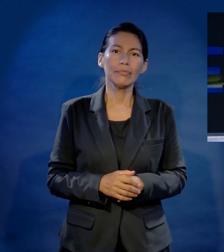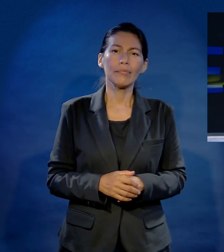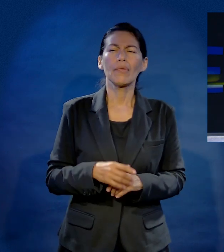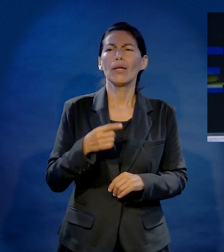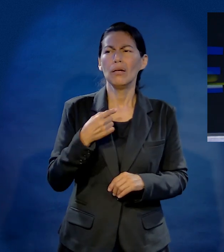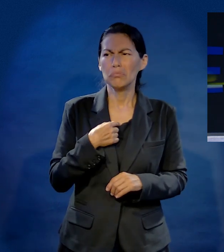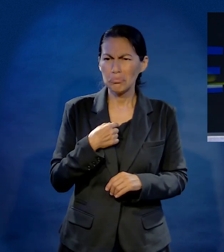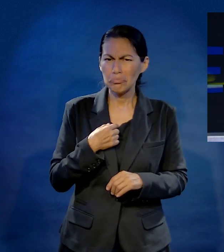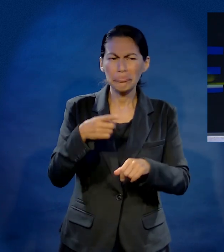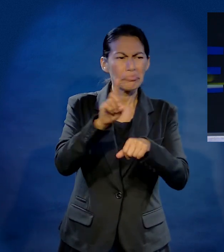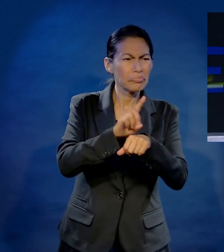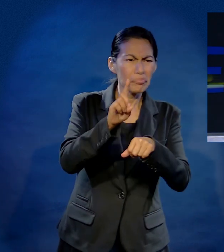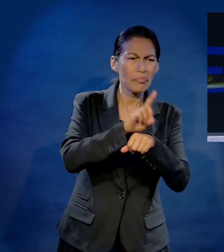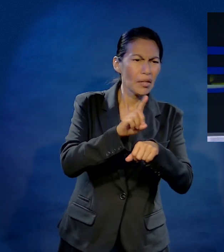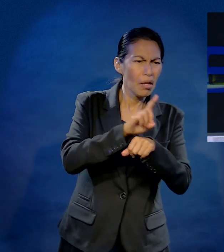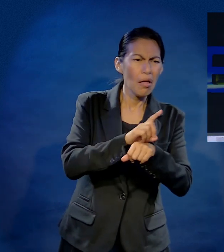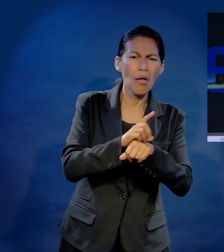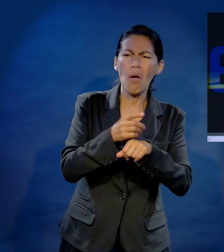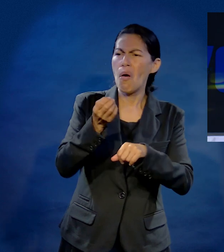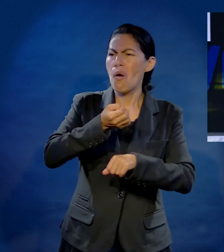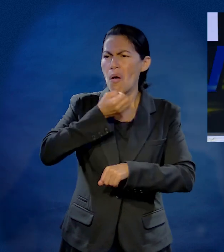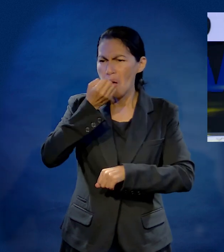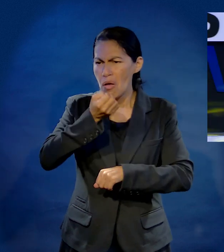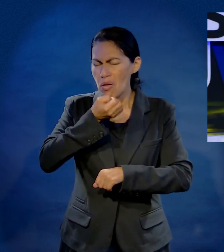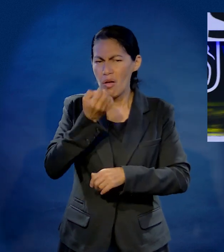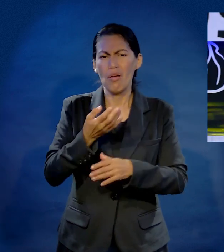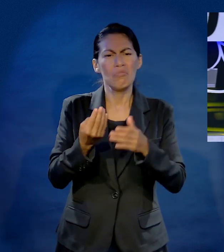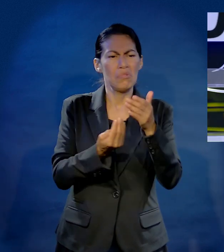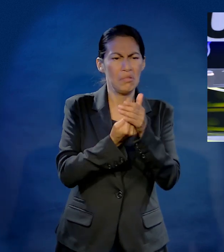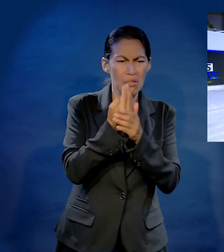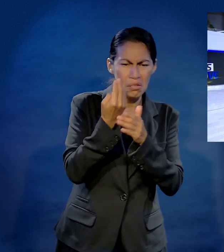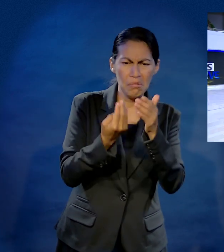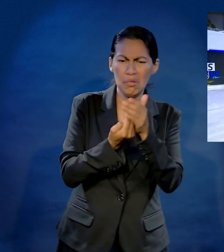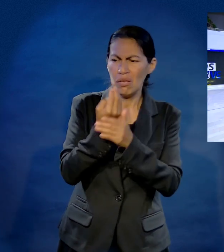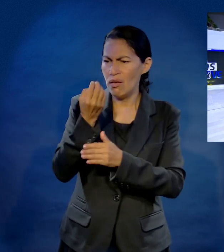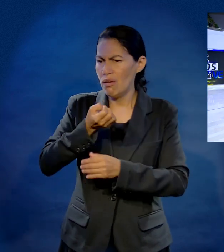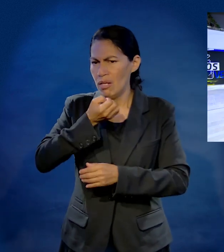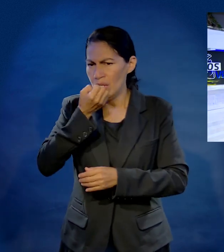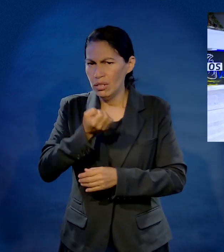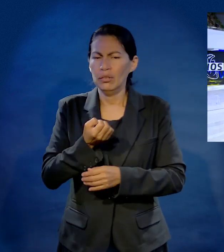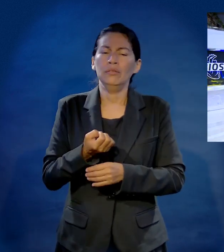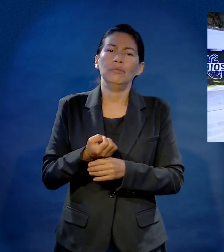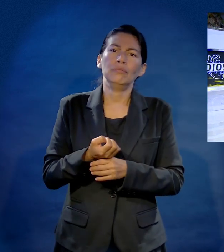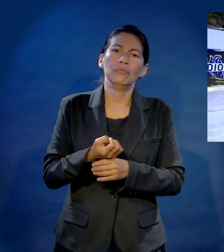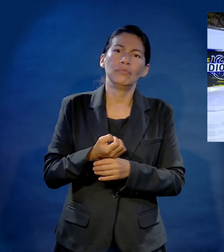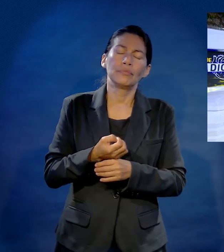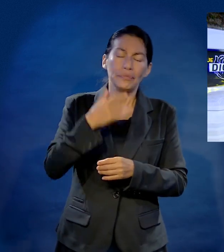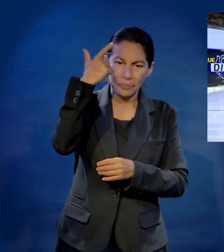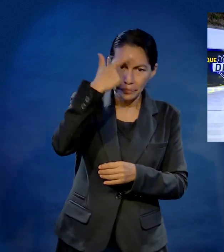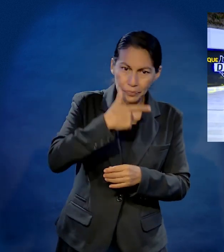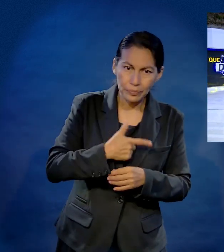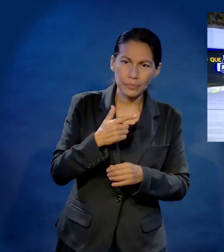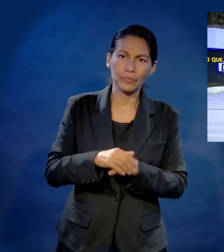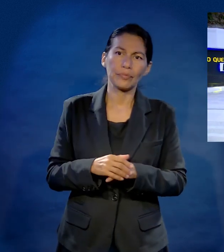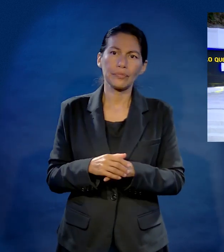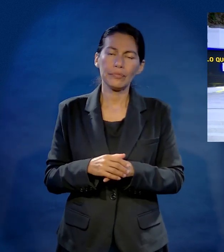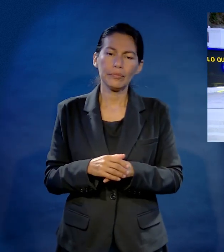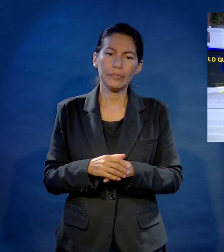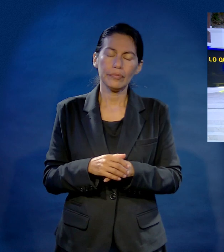cambiar, lo voy a llevar al bando de oración todas las mañanas, a la plaza 5 de mayo en las noches, lo voy a apentear en fondo de